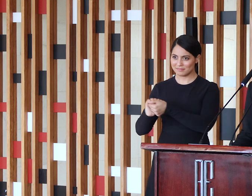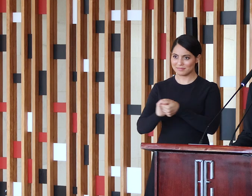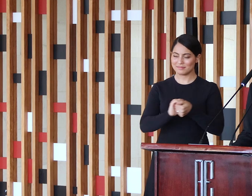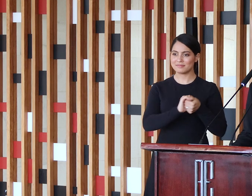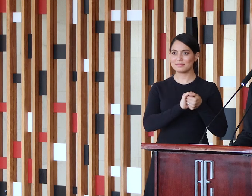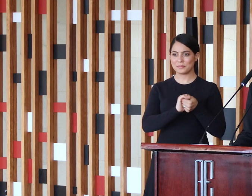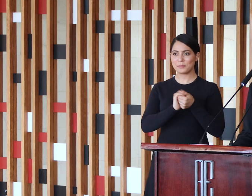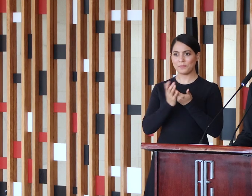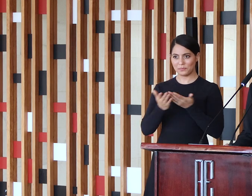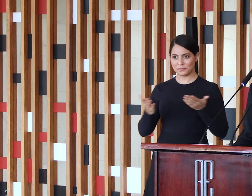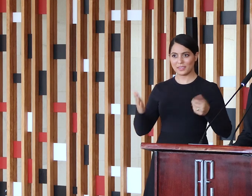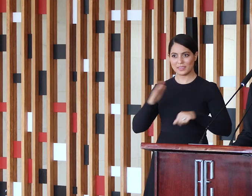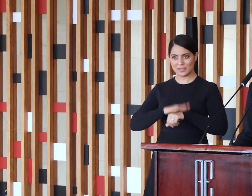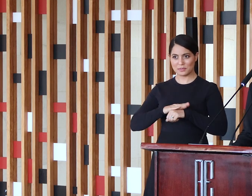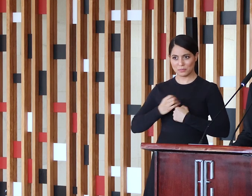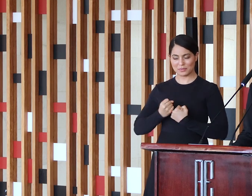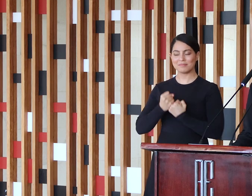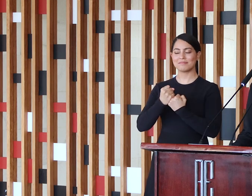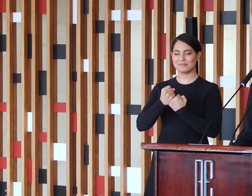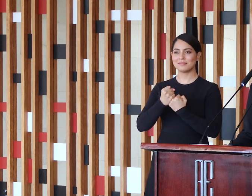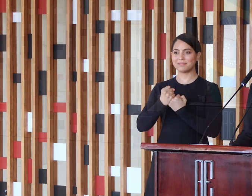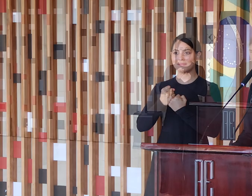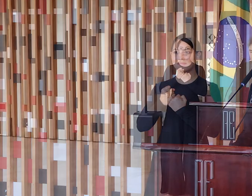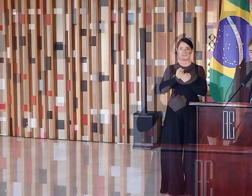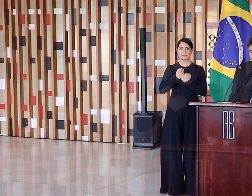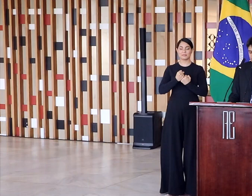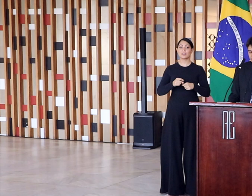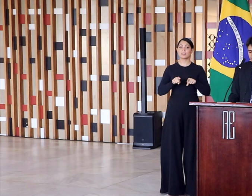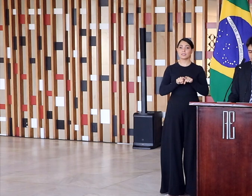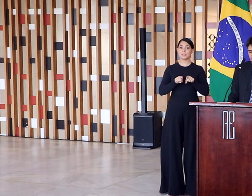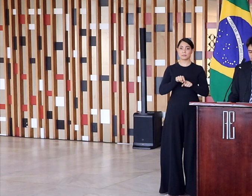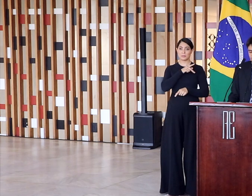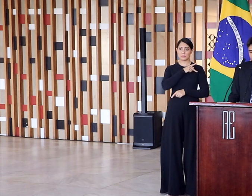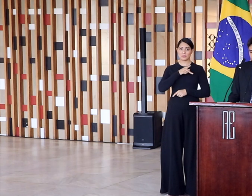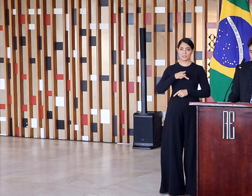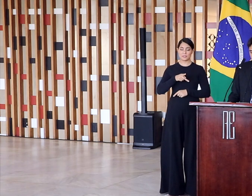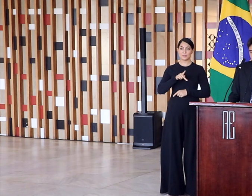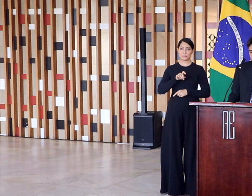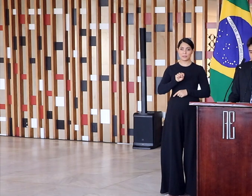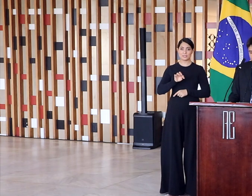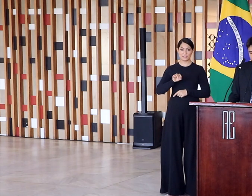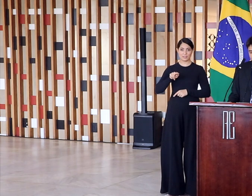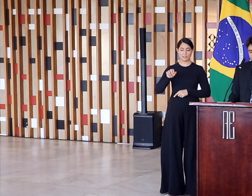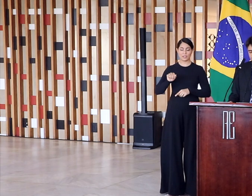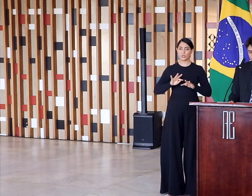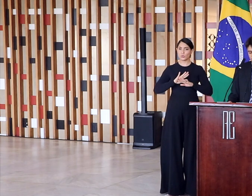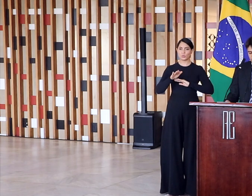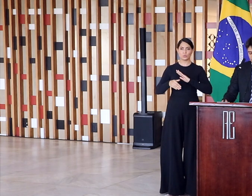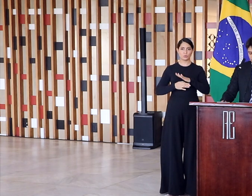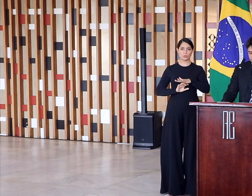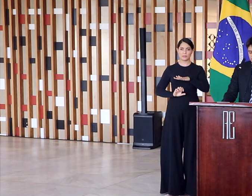apoiando em todo esse momento, ao presidente Augusto Pestana e a toda a equipe da PECS,